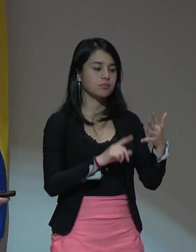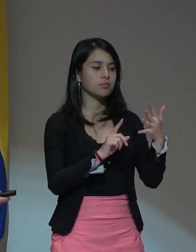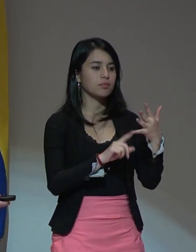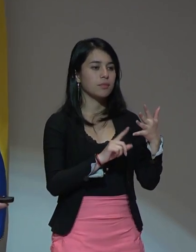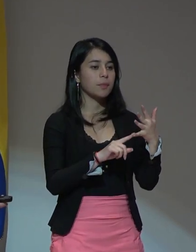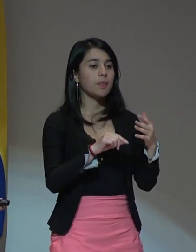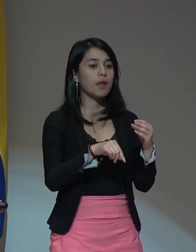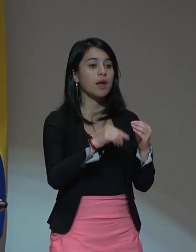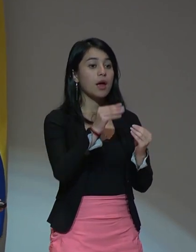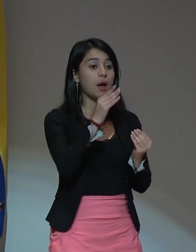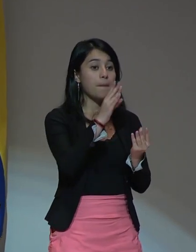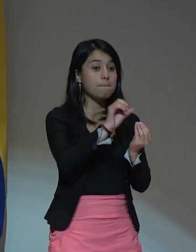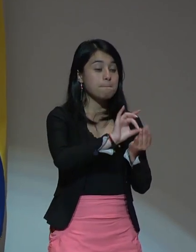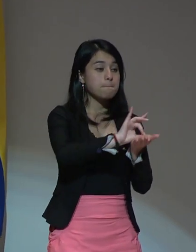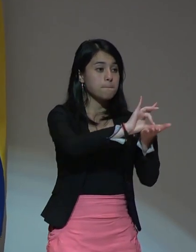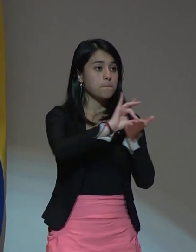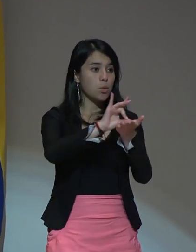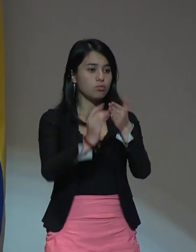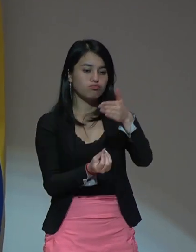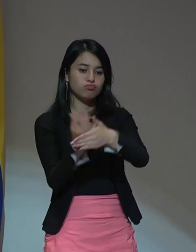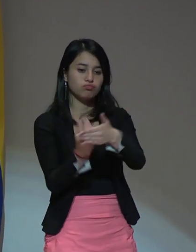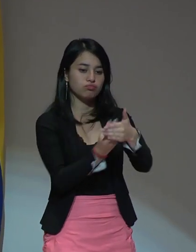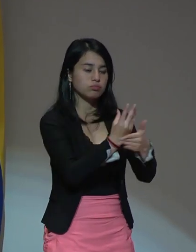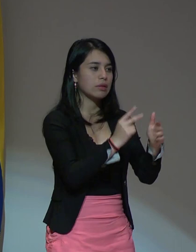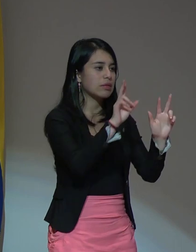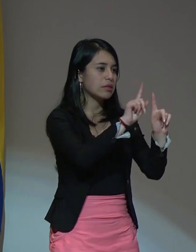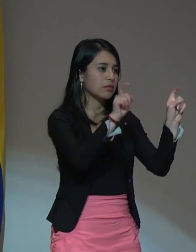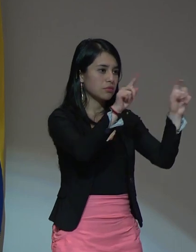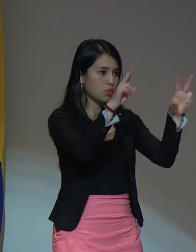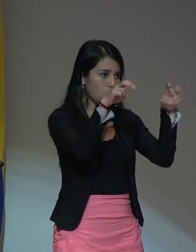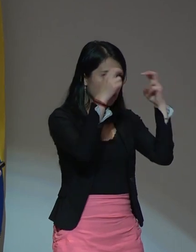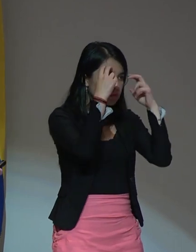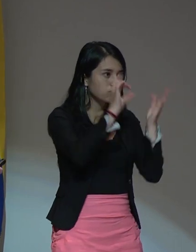encuentro de los diferentes formas de conocimiento.